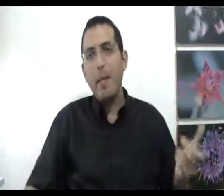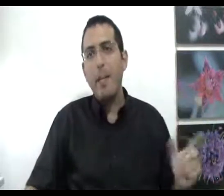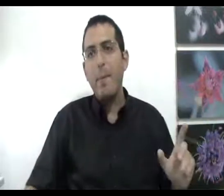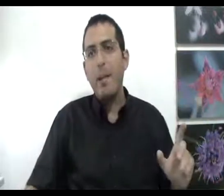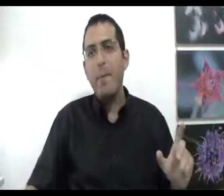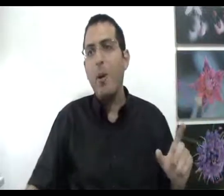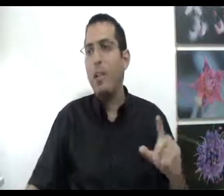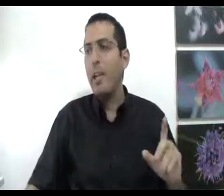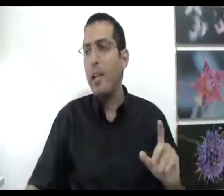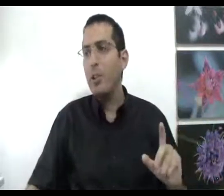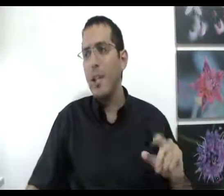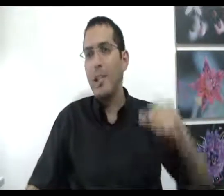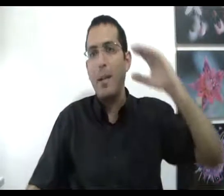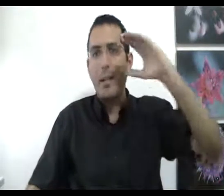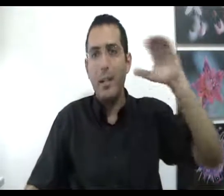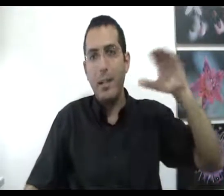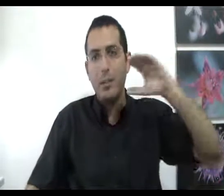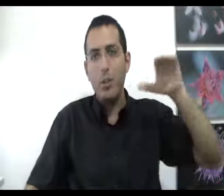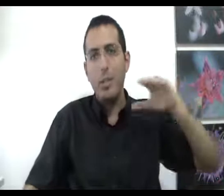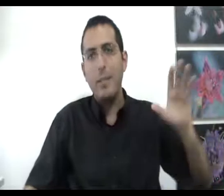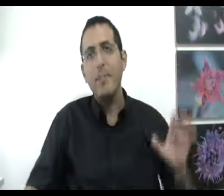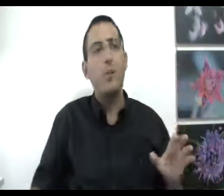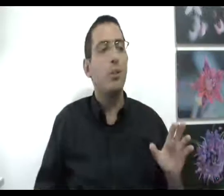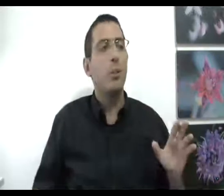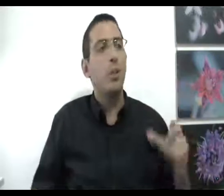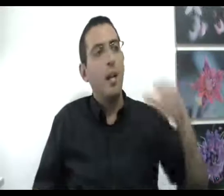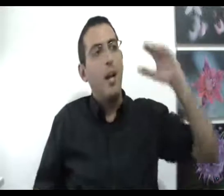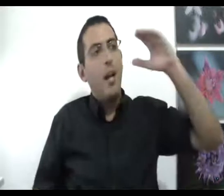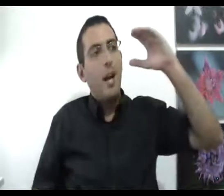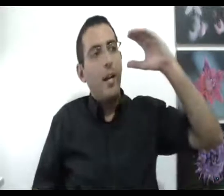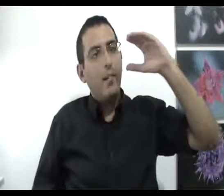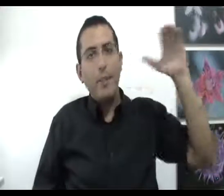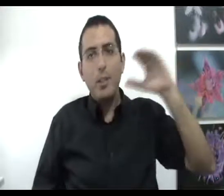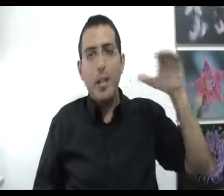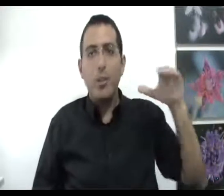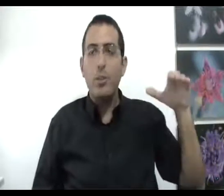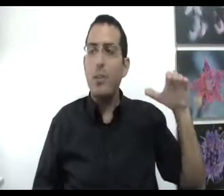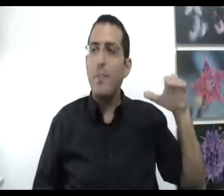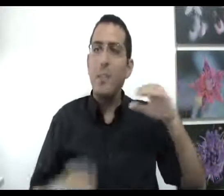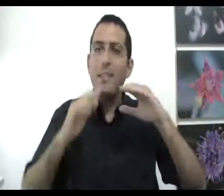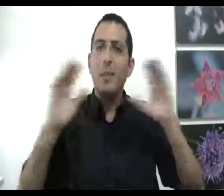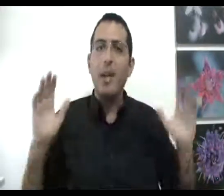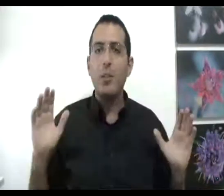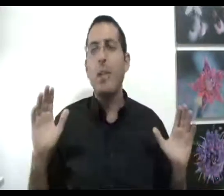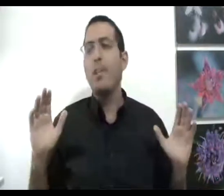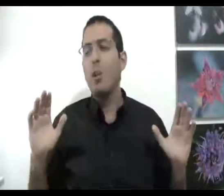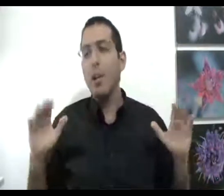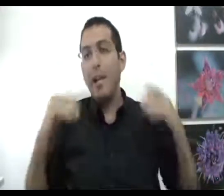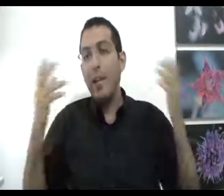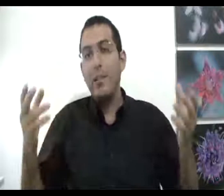הם העונש הכי גדול של האדם הרצונות של האדם זה העונש שלו הדברים שאתה הכי רוצה אותם זה בעצם החרדות הכי גדולות שלך חרדה